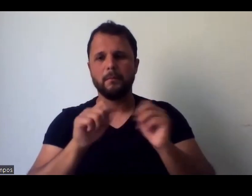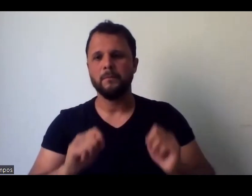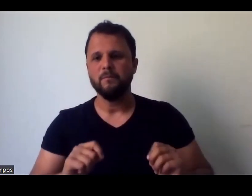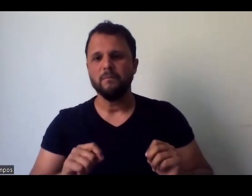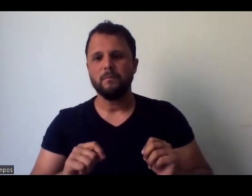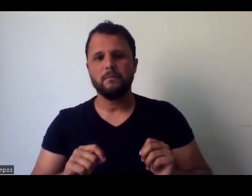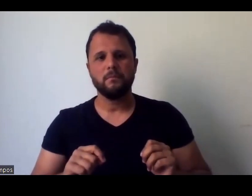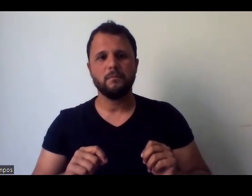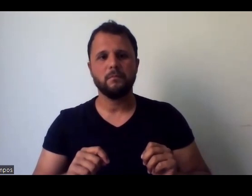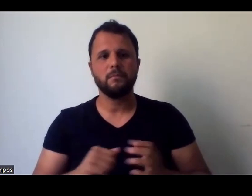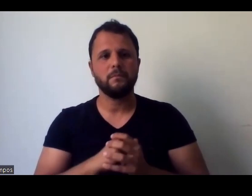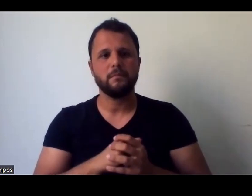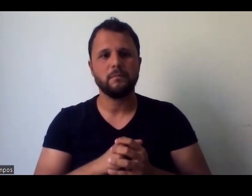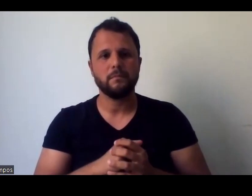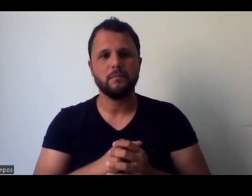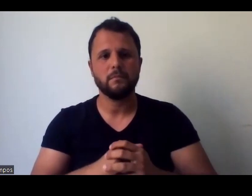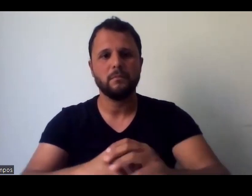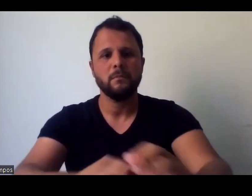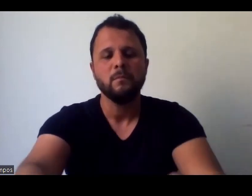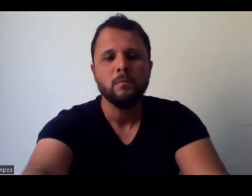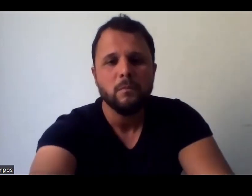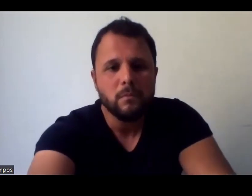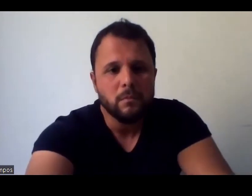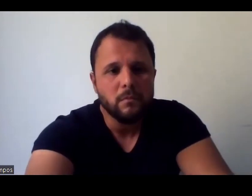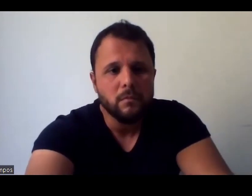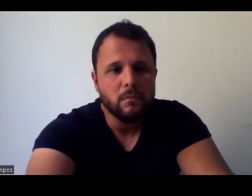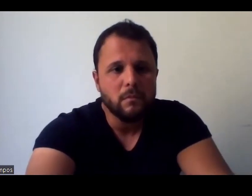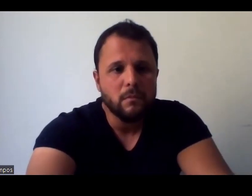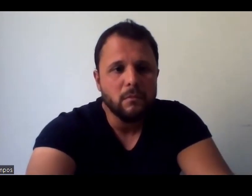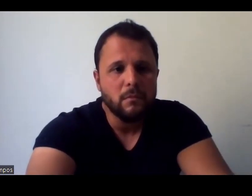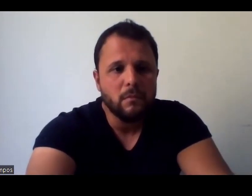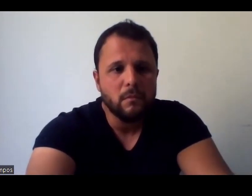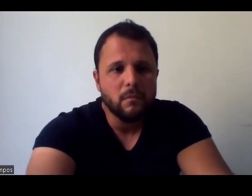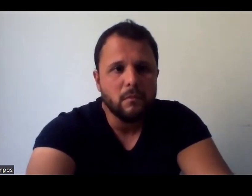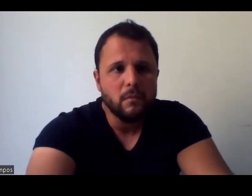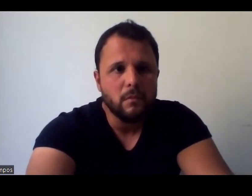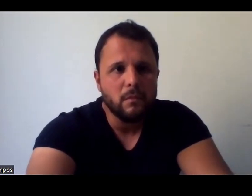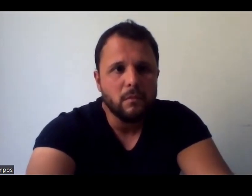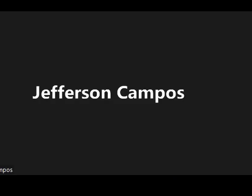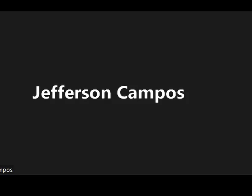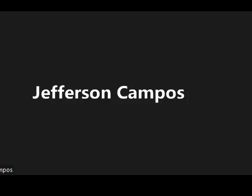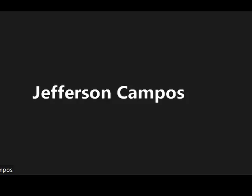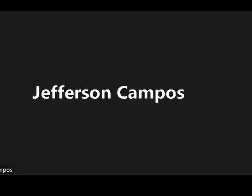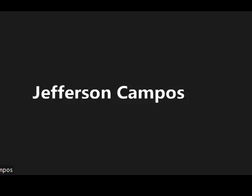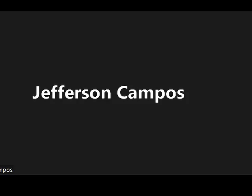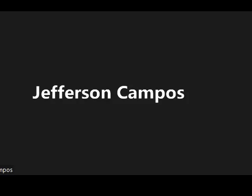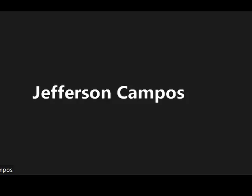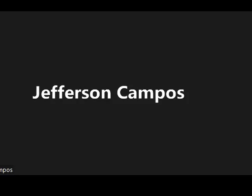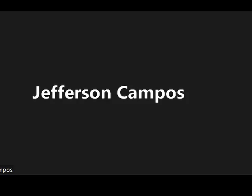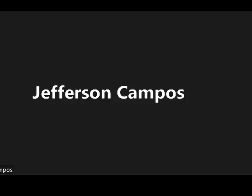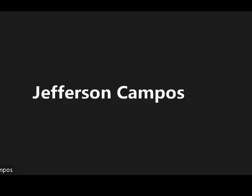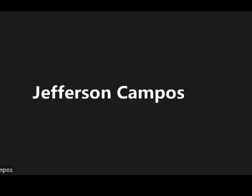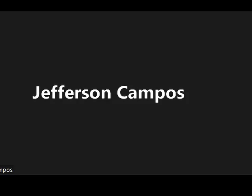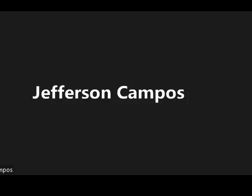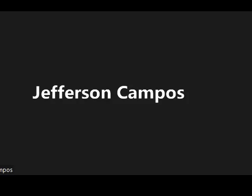O MAM, e queria saber a sua opinião, porque eu não tenho uma só, eu tenho duas, prós e contras para as duas coisas.